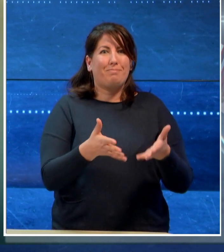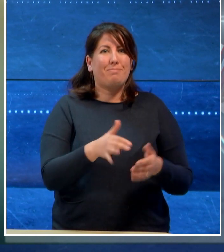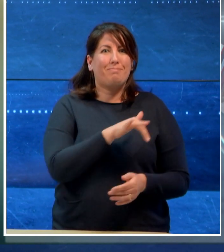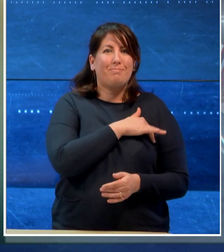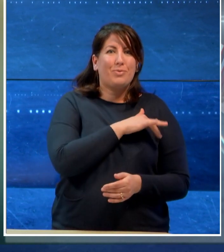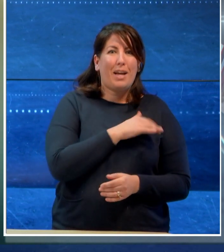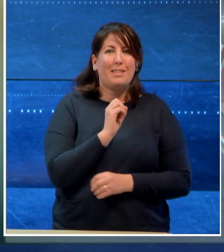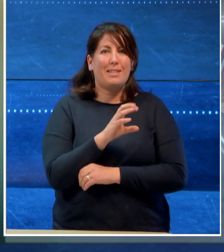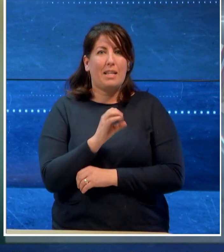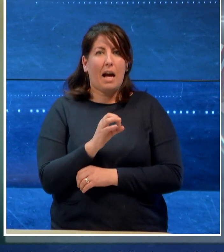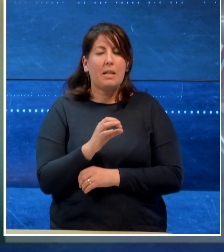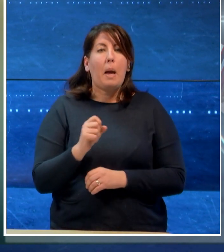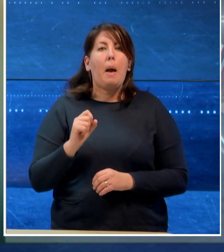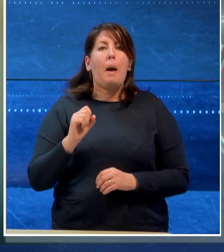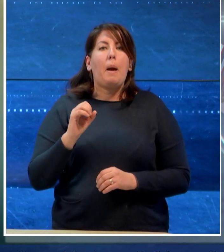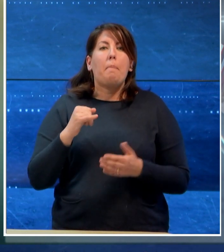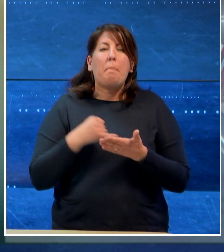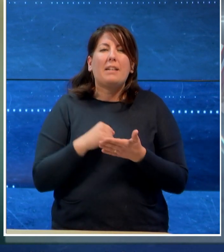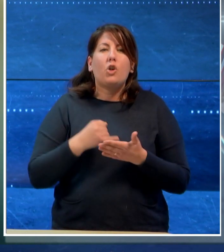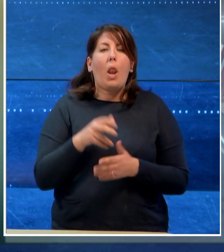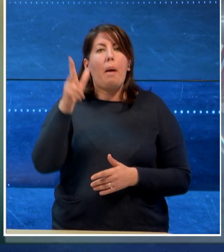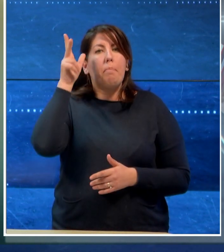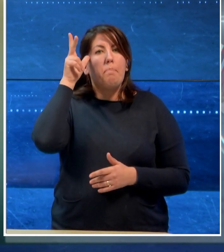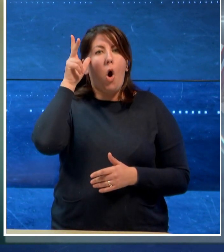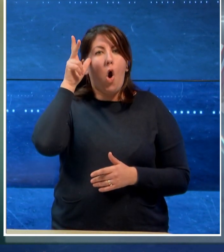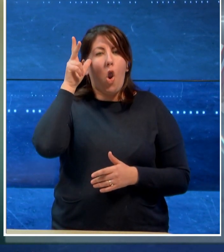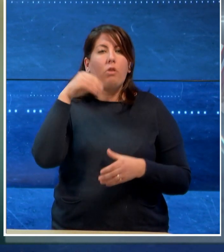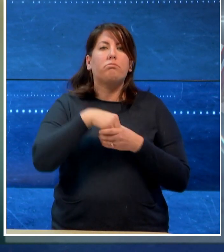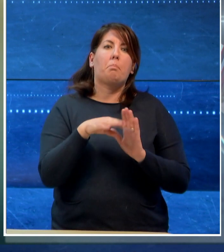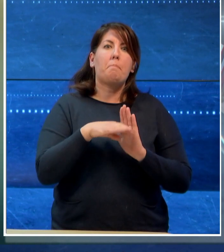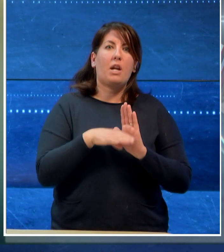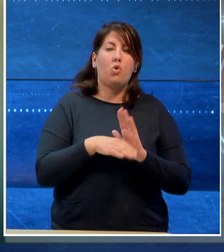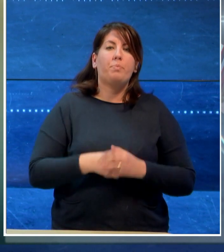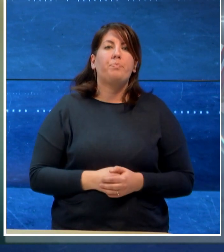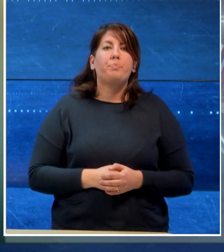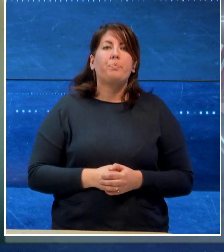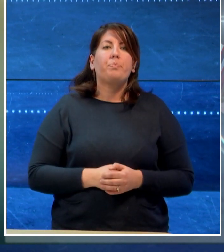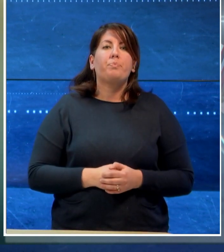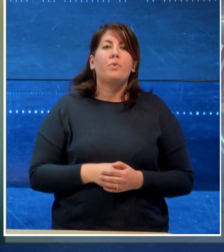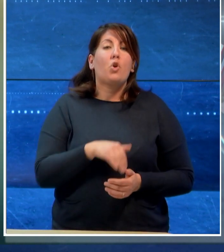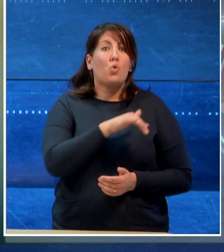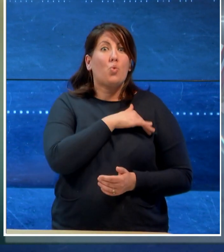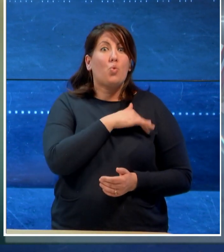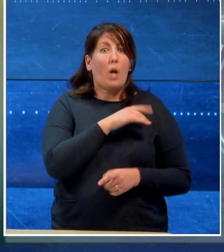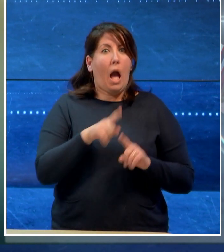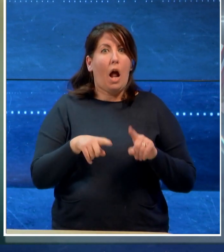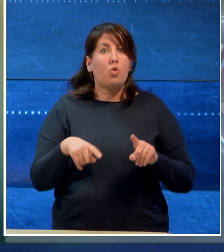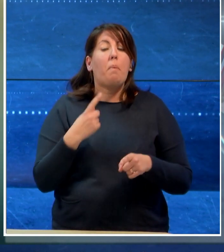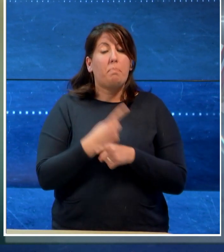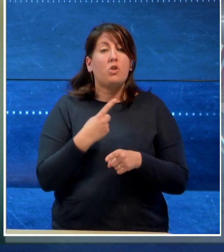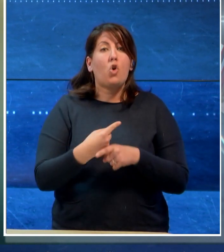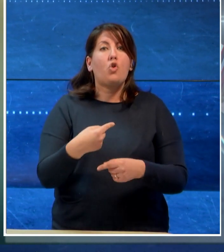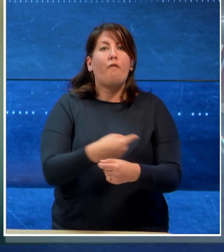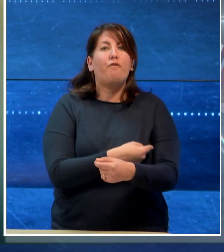il pollo che faceva parte del menù. Alcuni ragazzi hanno fatto ricorso alle flebo per disintossicarsi.